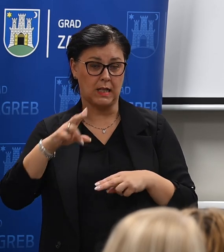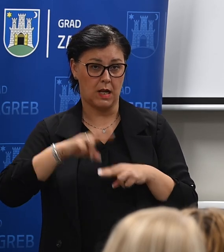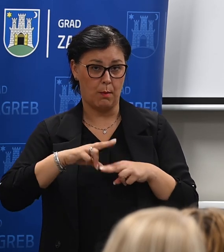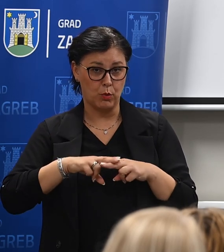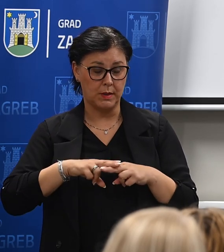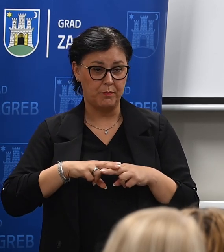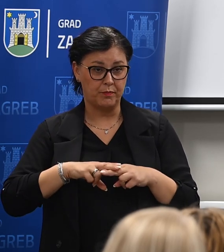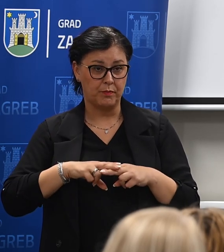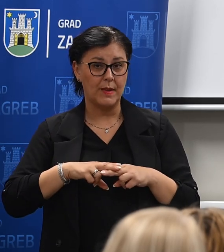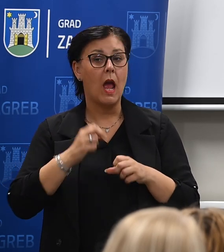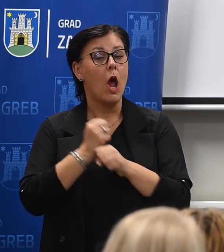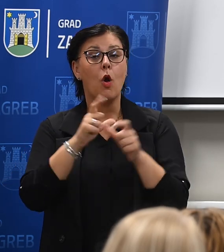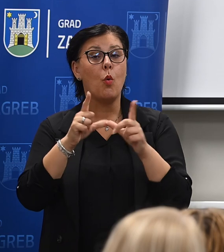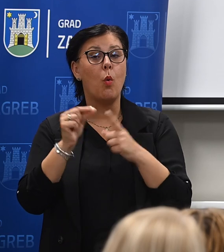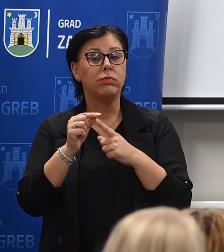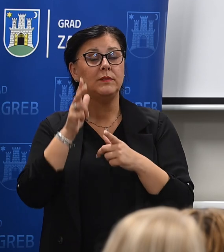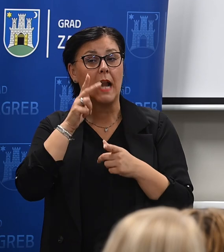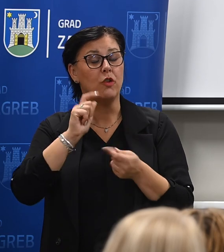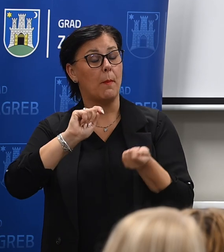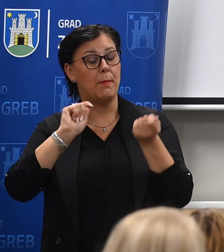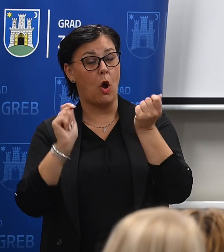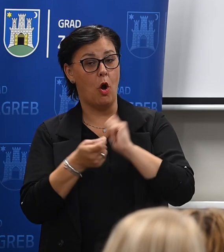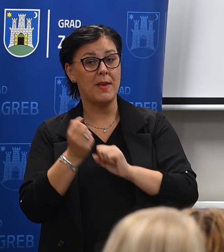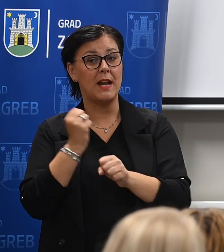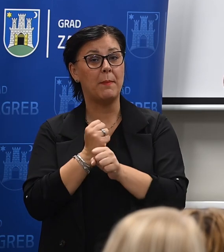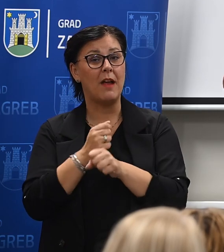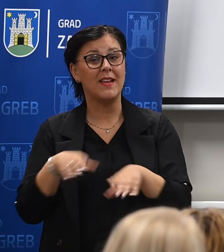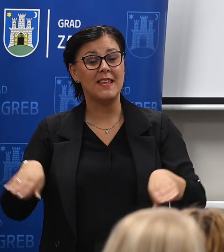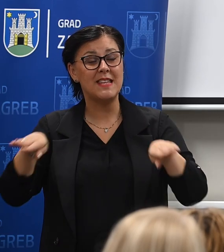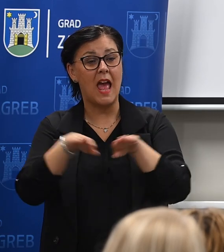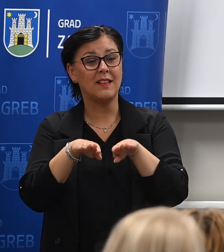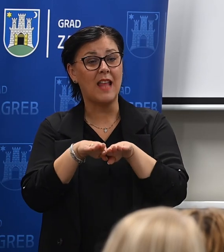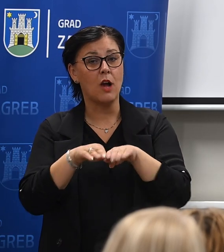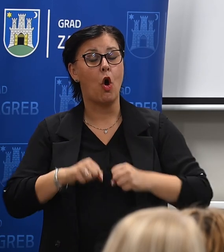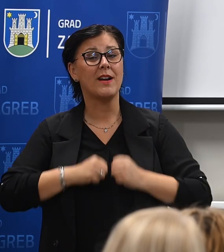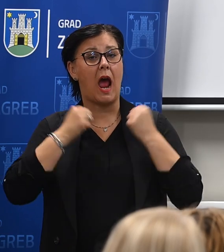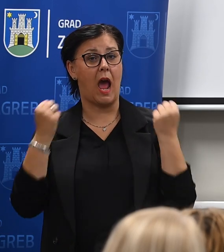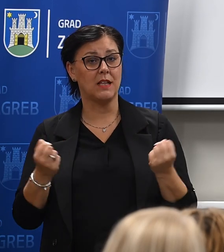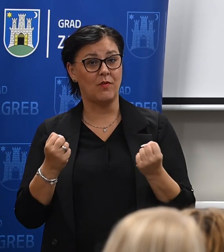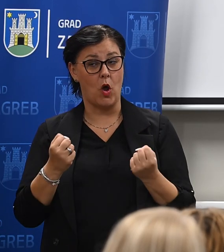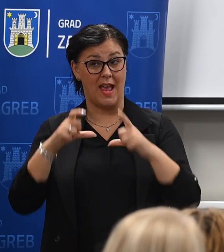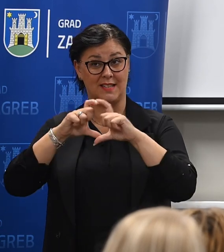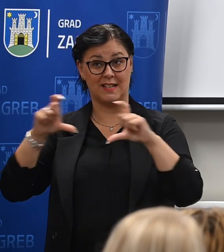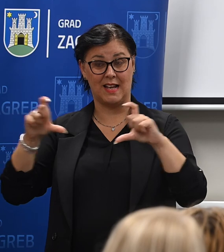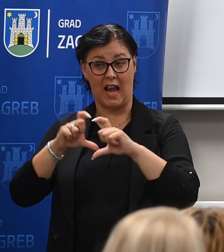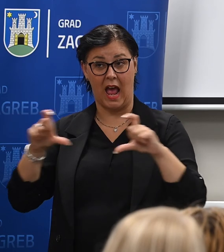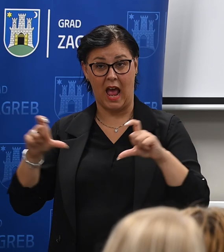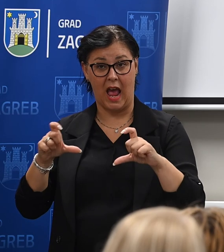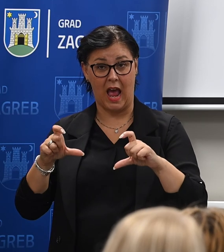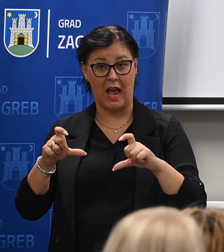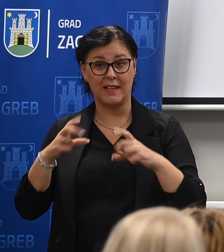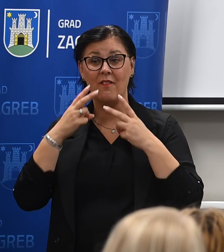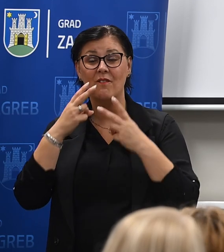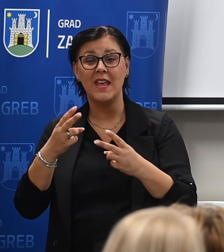I ono što želimo sa gupom napraviti je da imamo jedan ravnomjerniji razvoj. Tako da je stambenu izgradnju prati prije svega